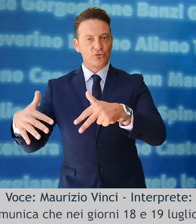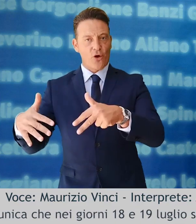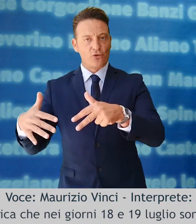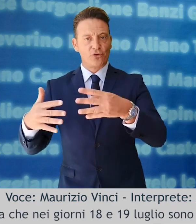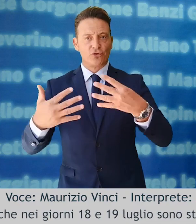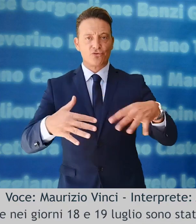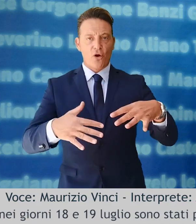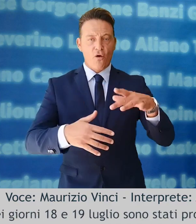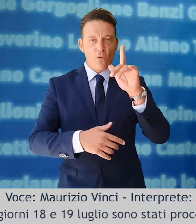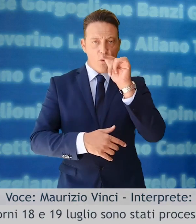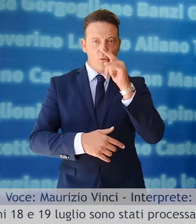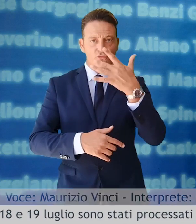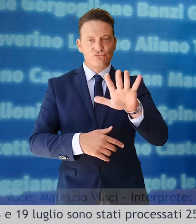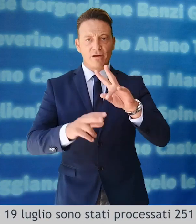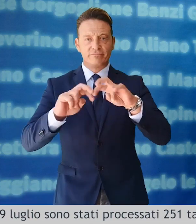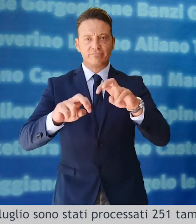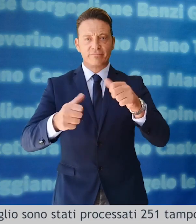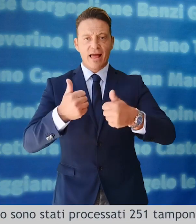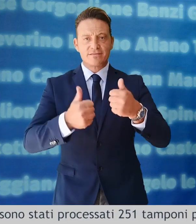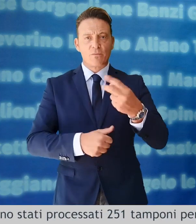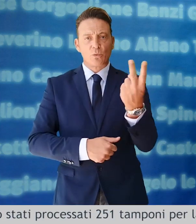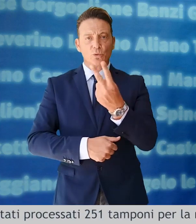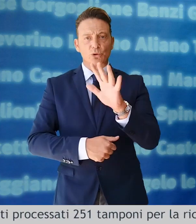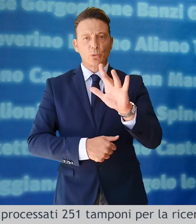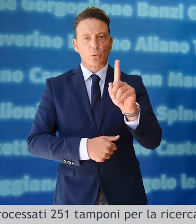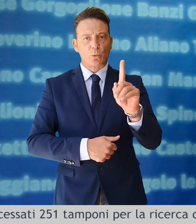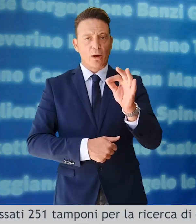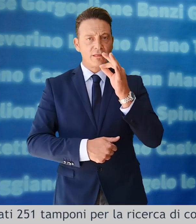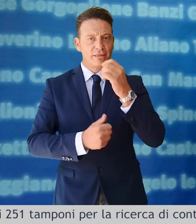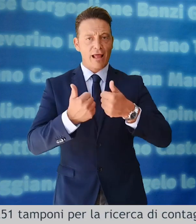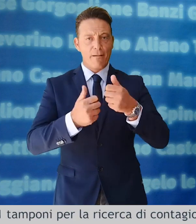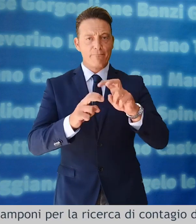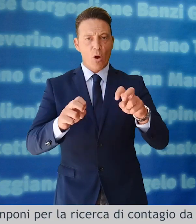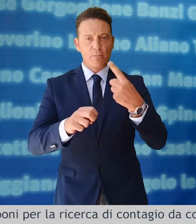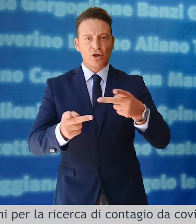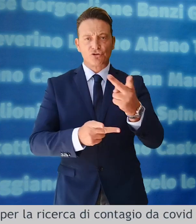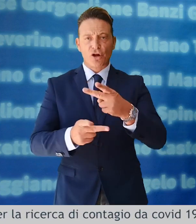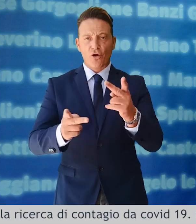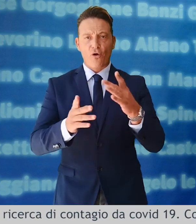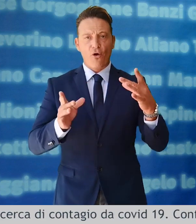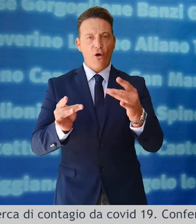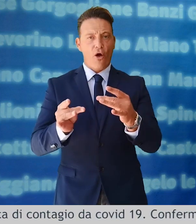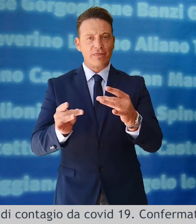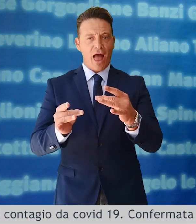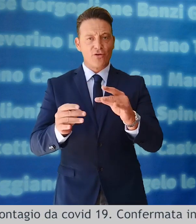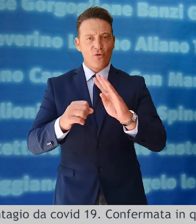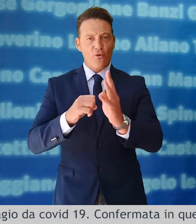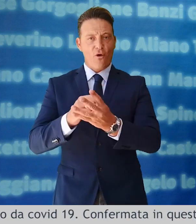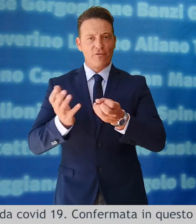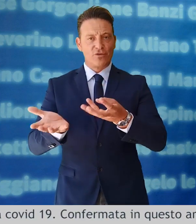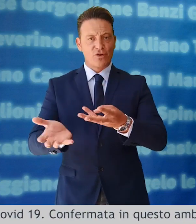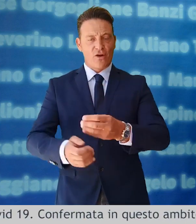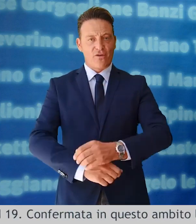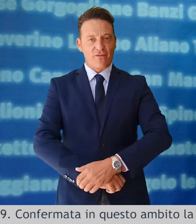18 e 19 luglio sono stati processati 251 tamponi per la ricerca di contagio da Covid-19.